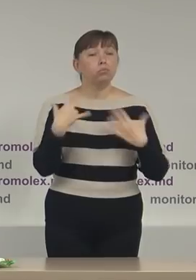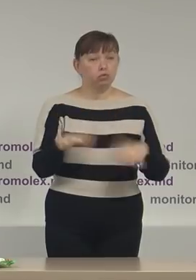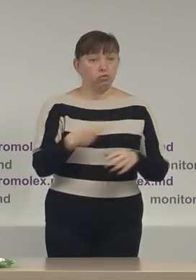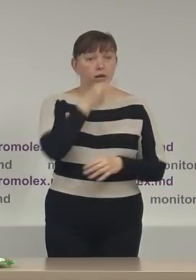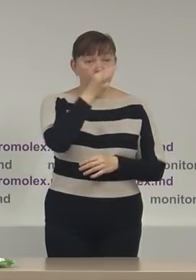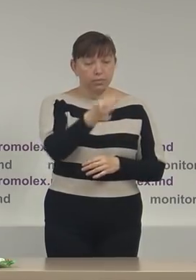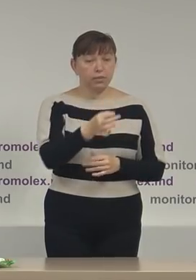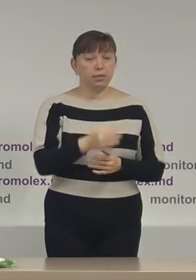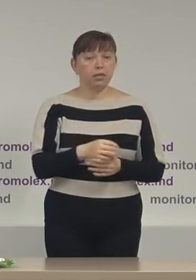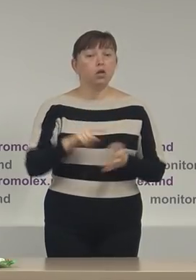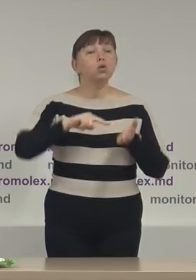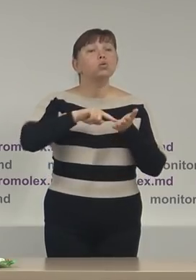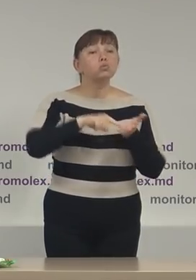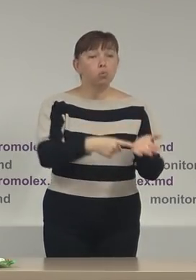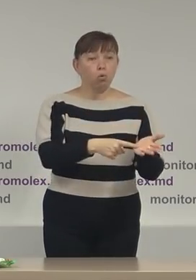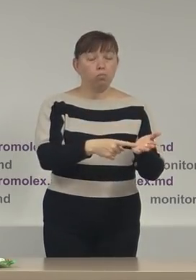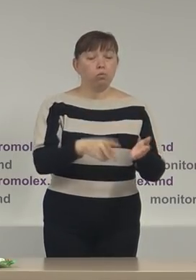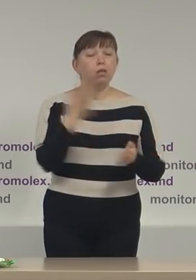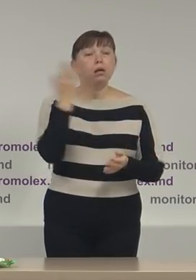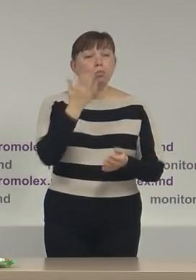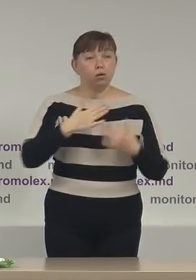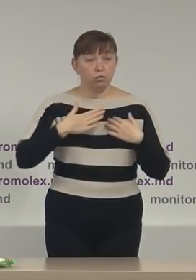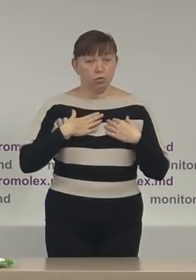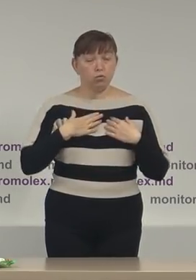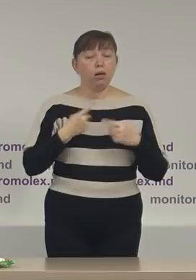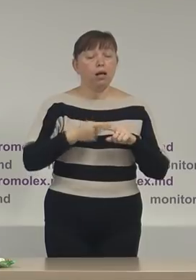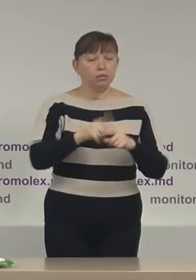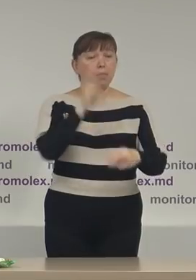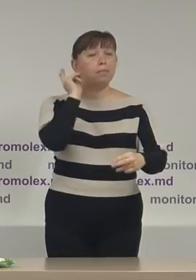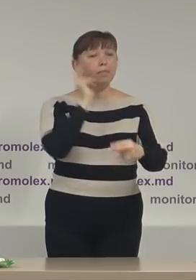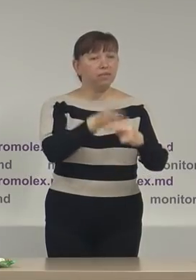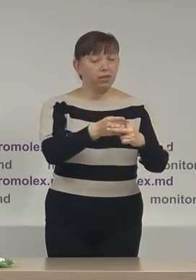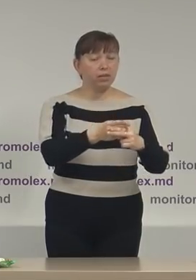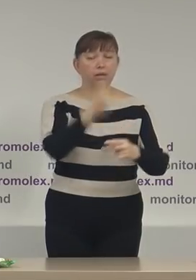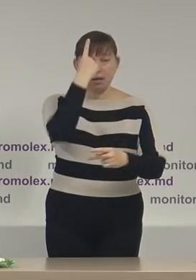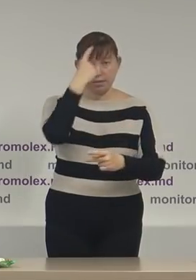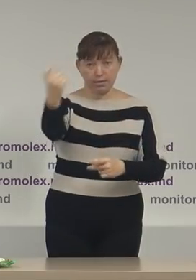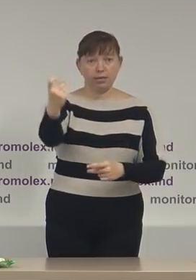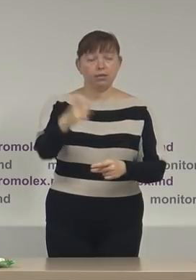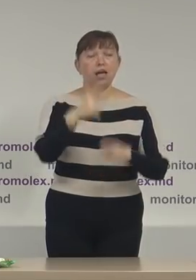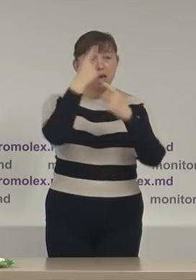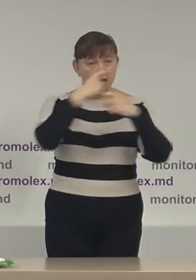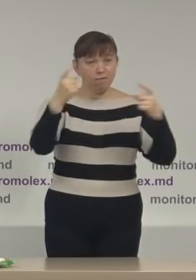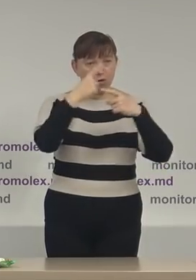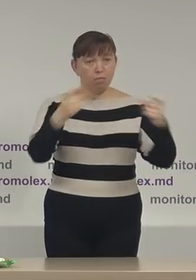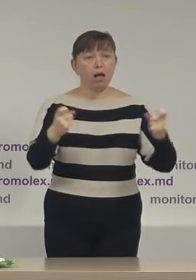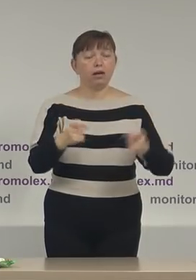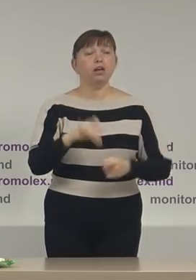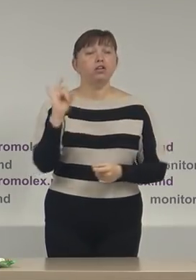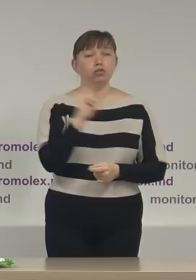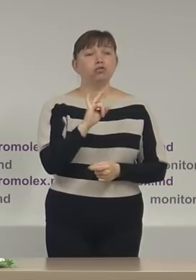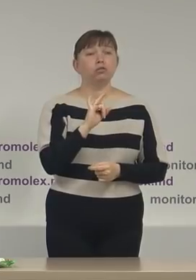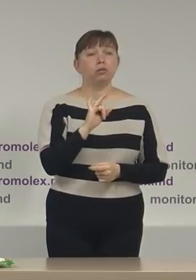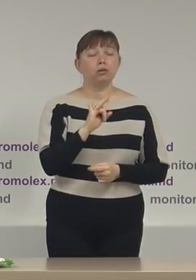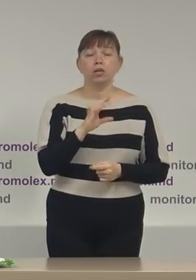scopul raportelor noastre este prevenirea sesizarea informarea și